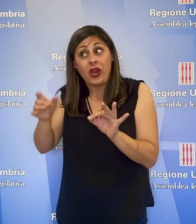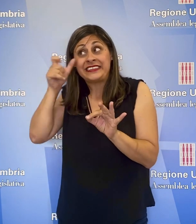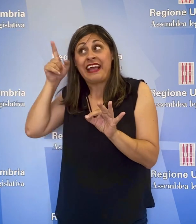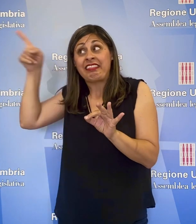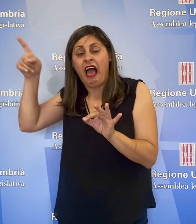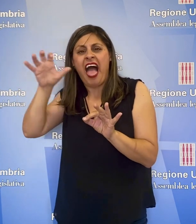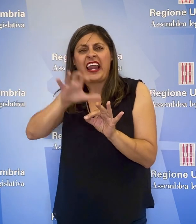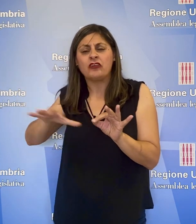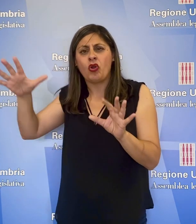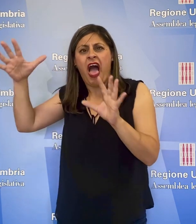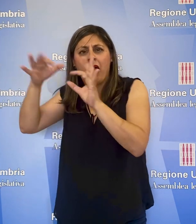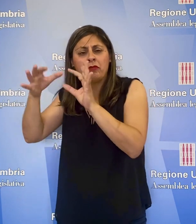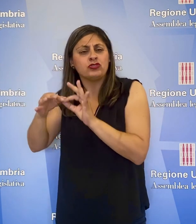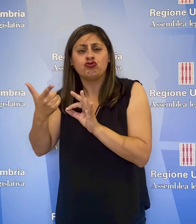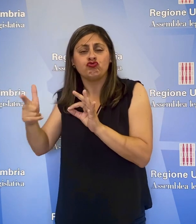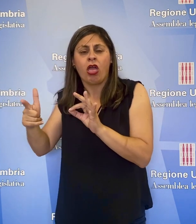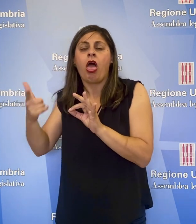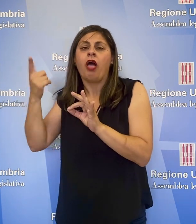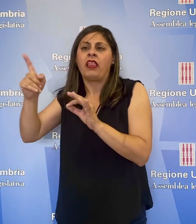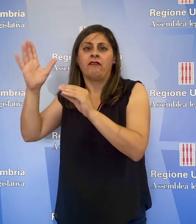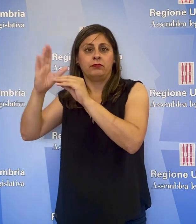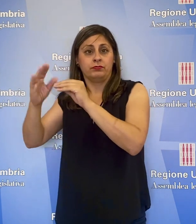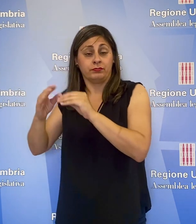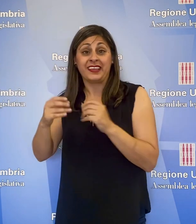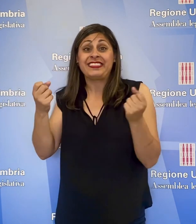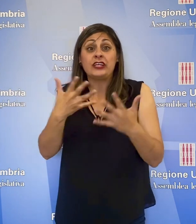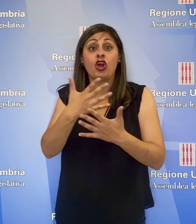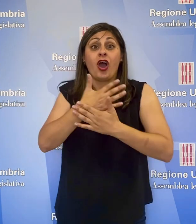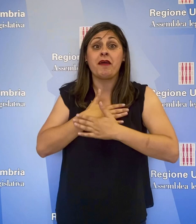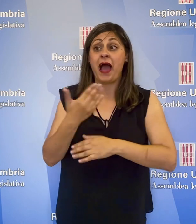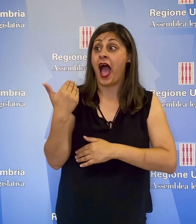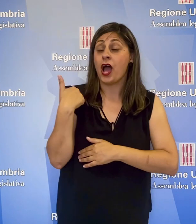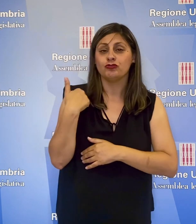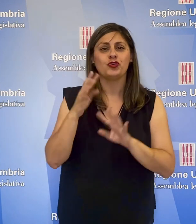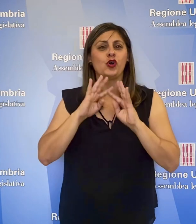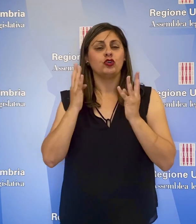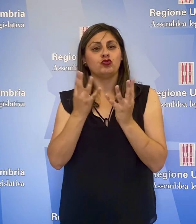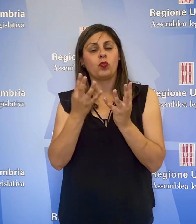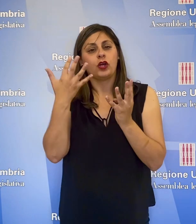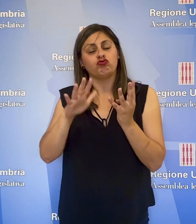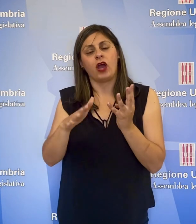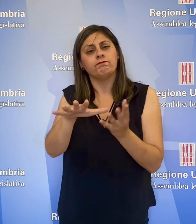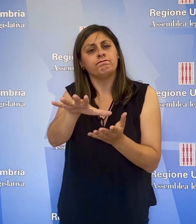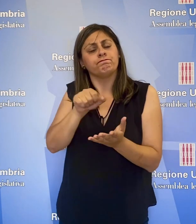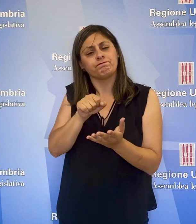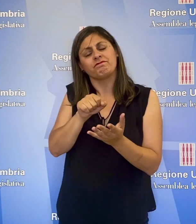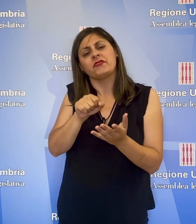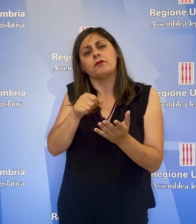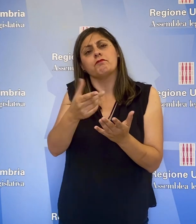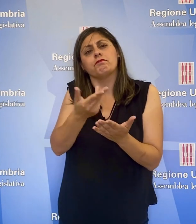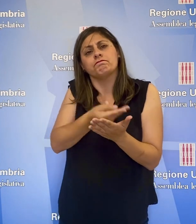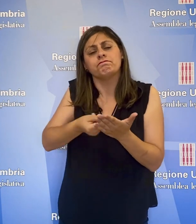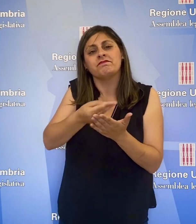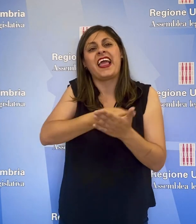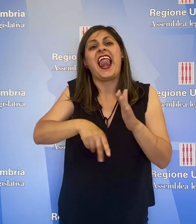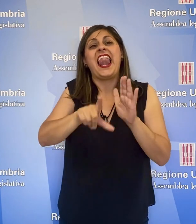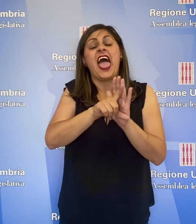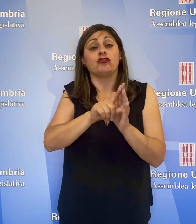tra norma statale e regionale. Il 19 maggio scorso la Giunta ha preadottato un disegno di legge di modifica della legge 1